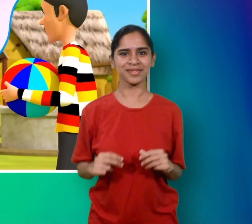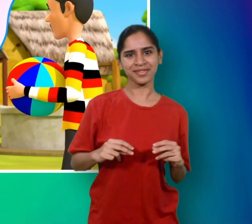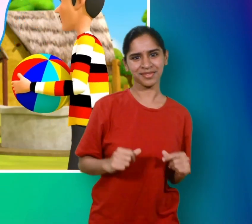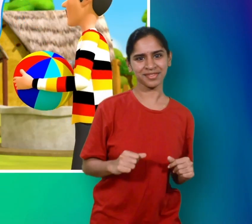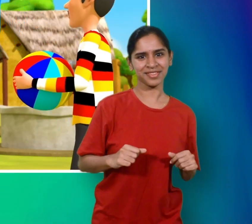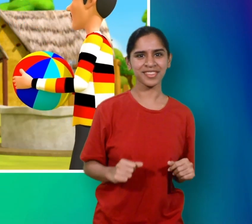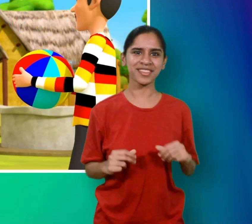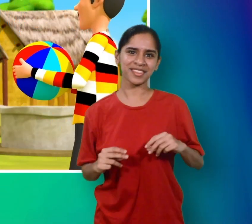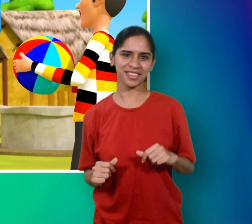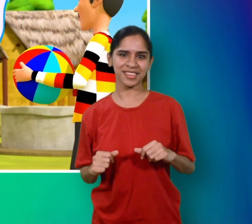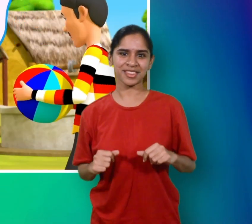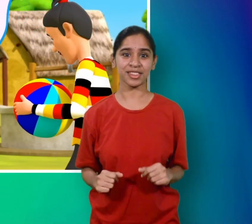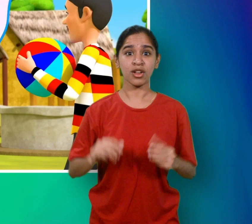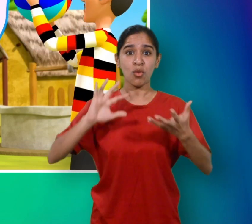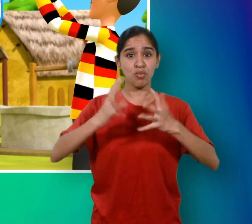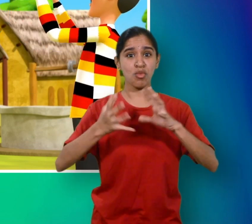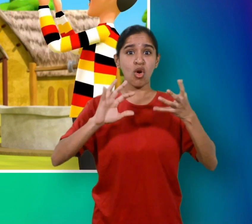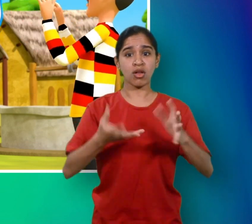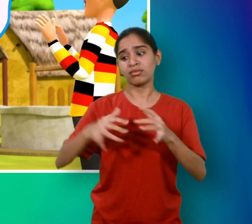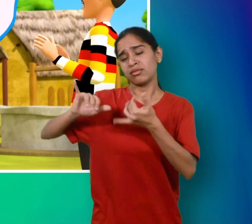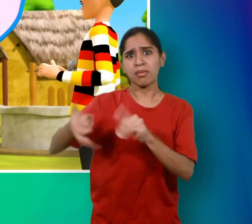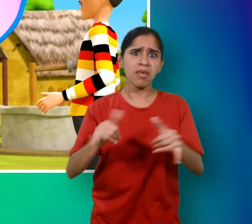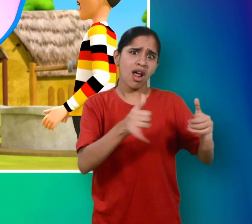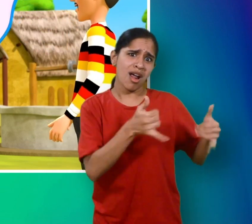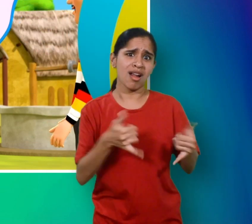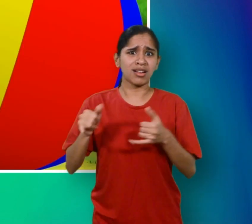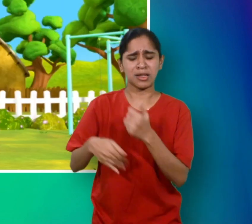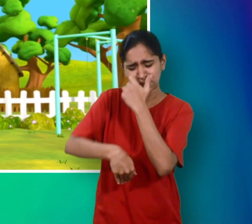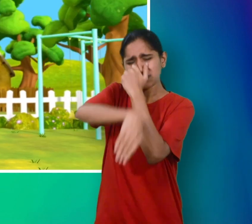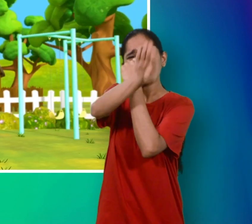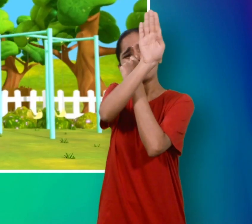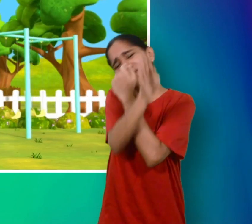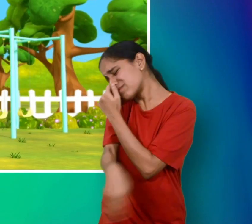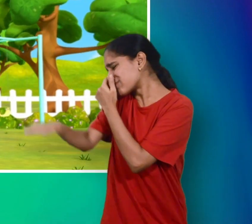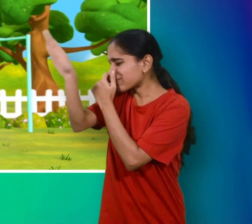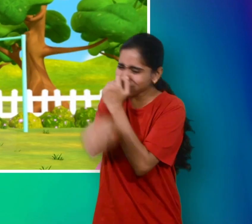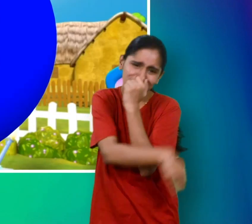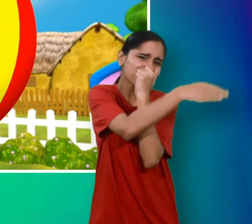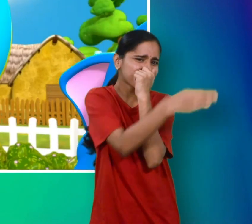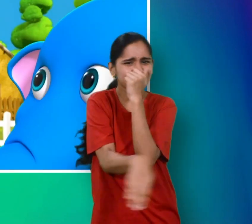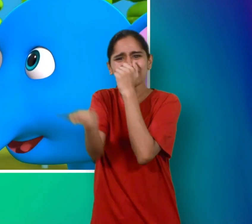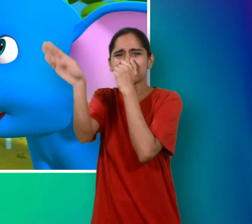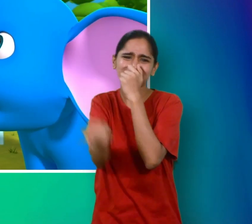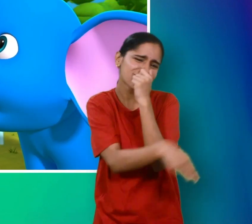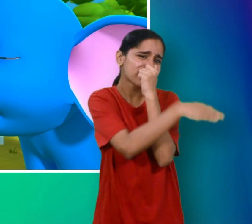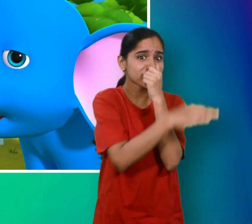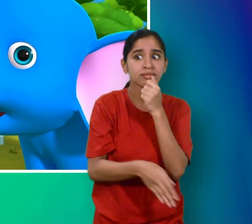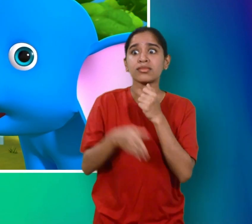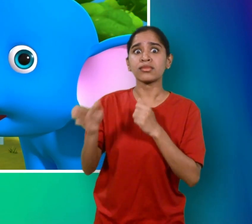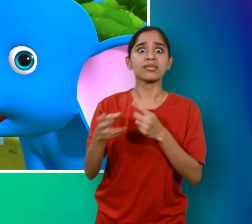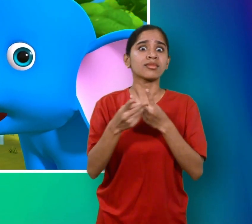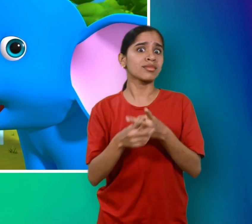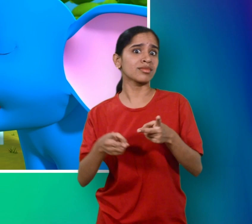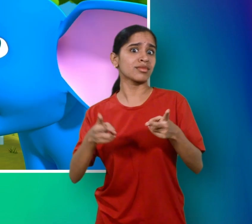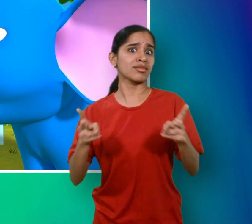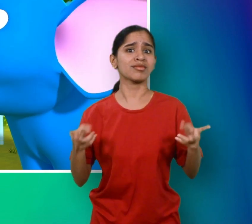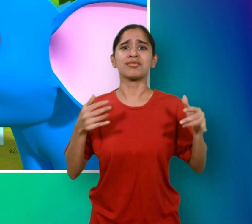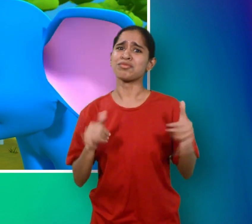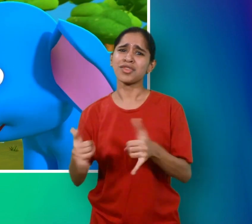गेंद खेलता सोन हे लाता हाथी बड़े तरदब